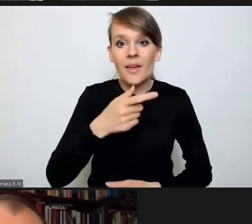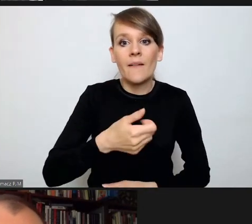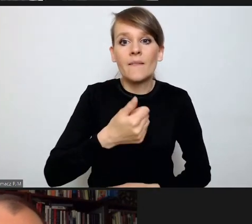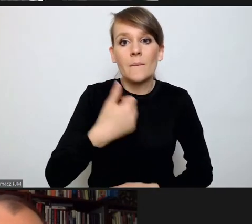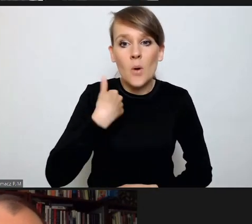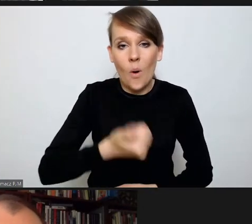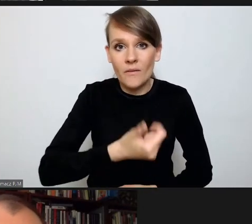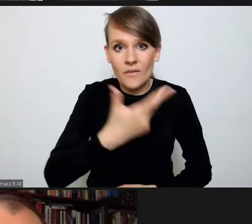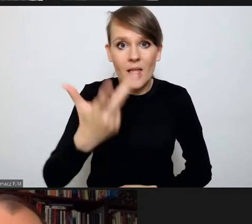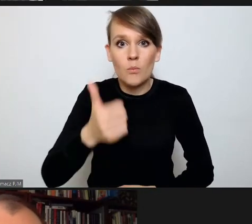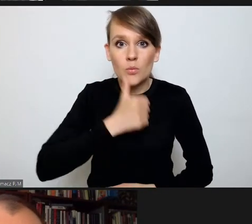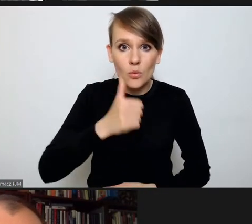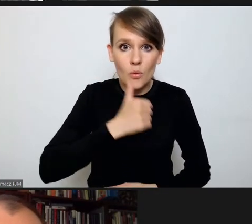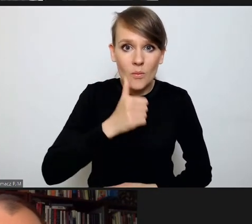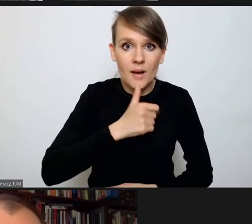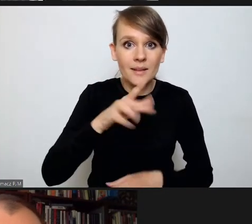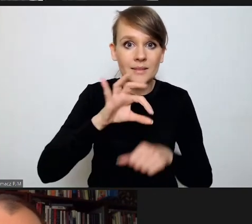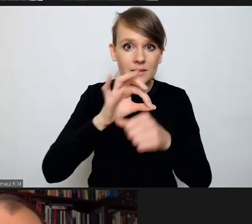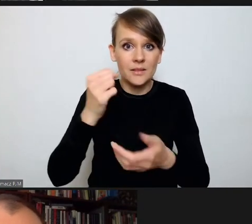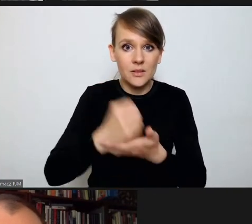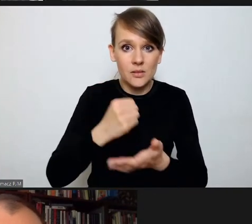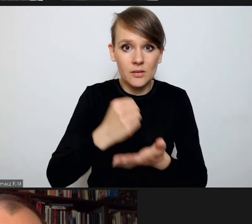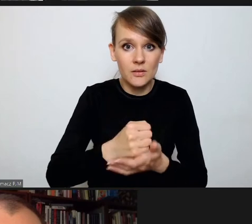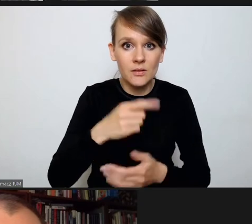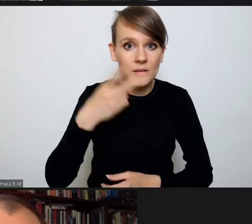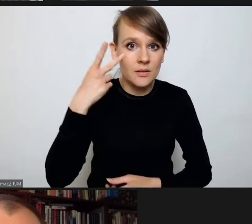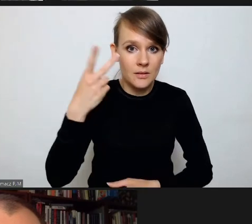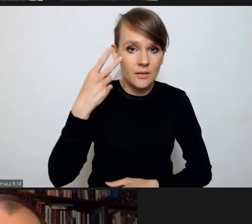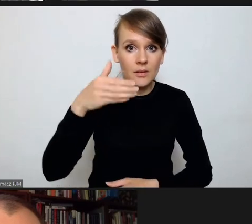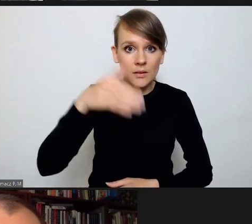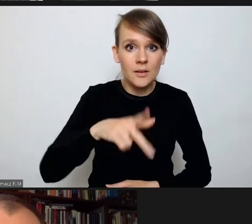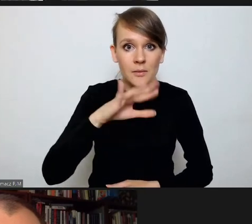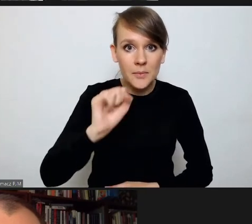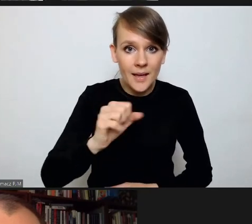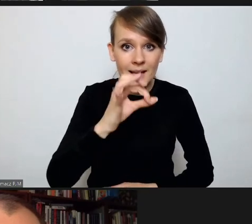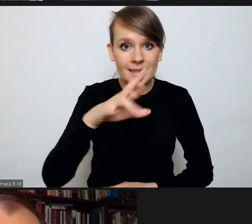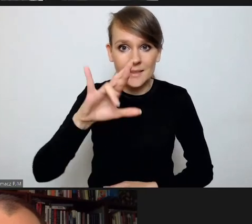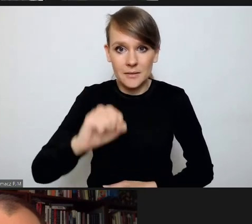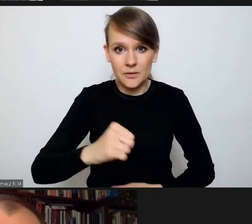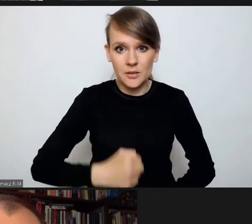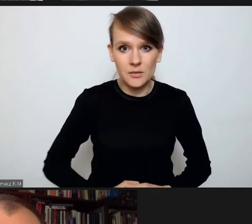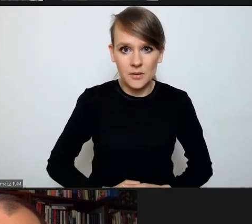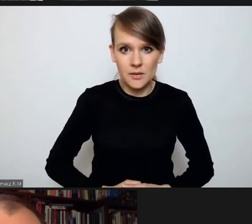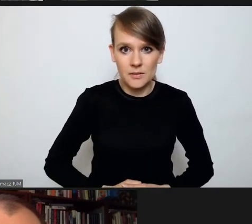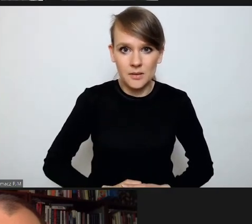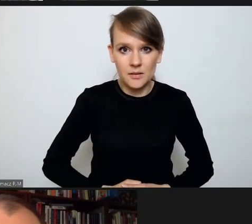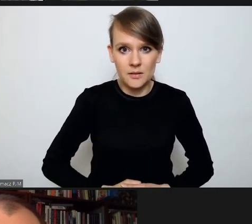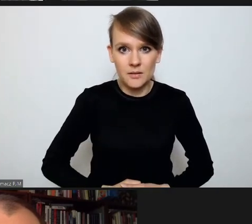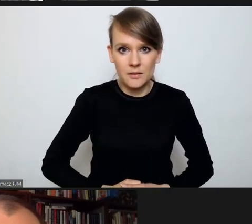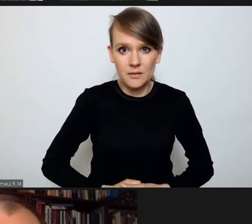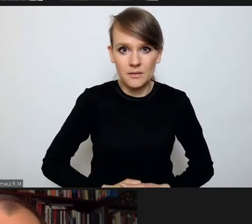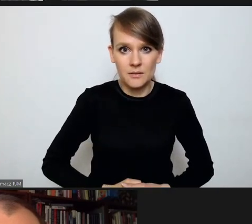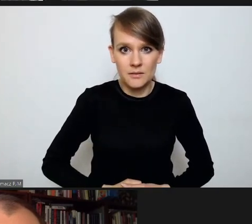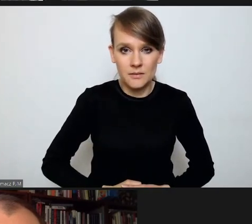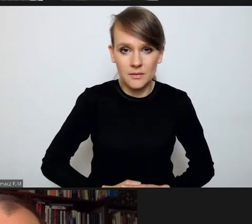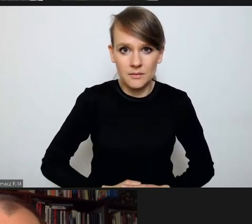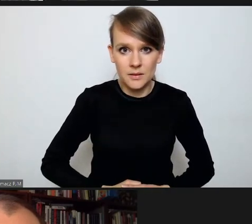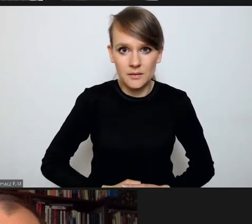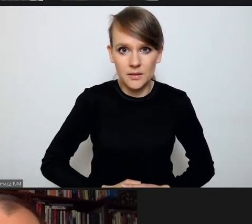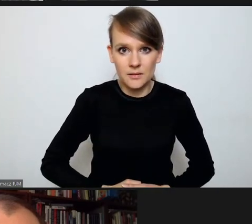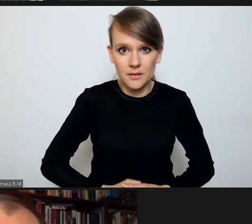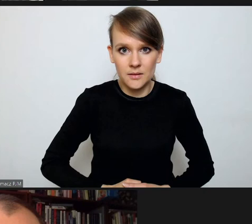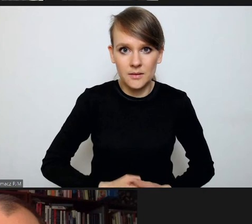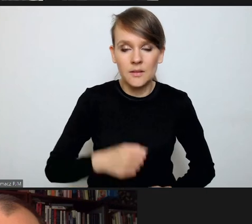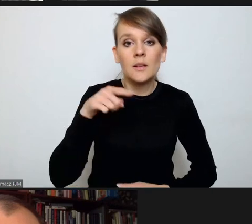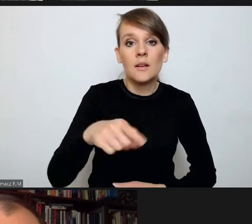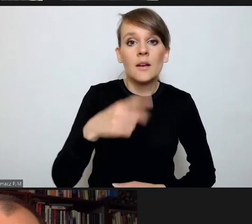podejmowane były próby o skierowanie spraw Korei Południowej i Syrii. Bo oba te państwa nie radyfikowali statutu, tylko że w